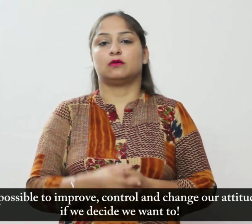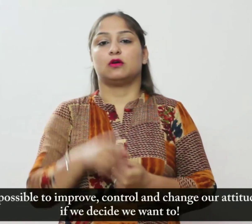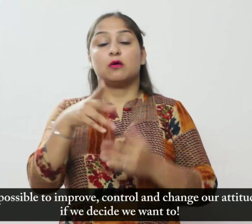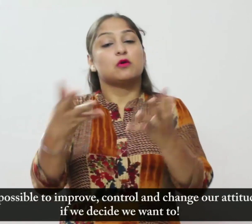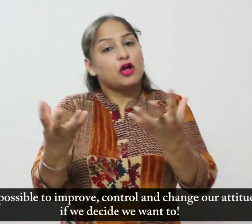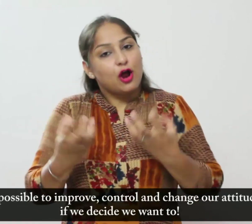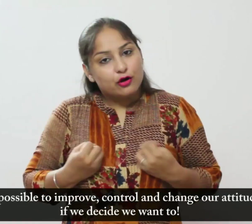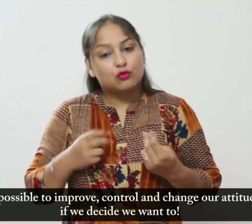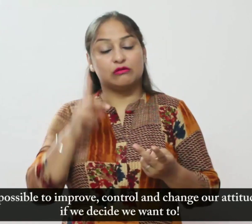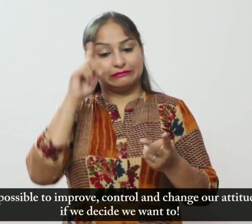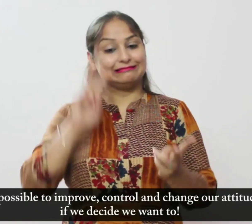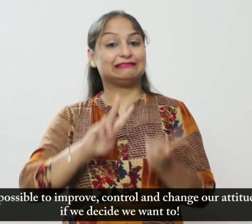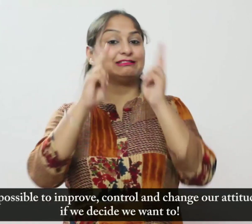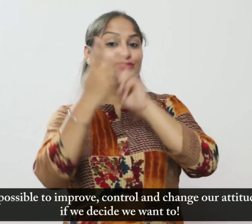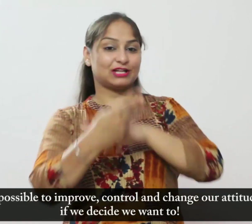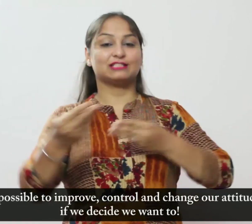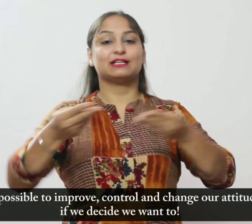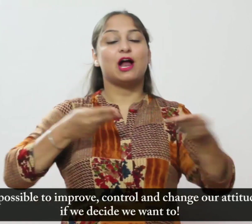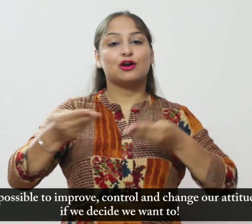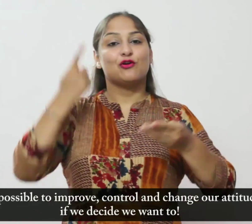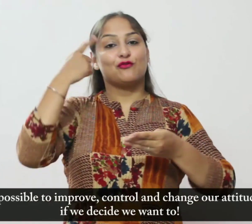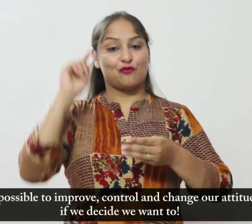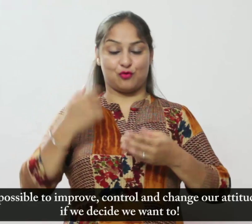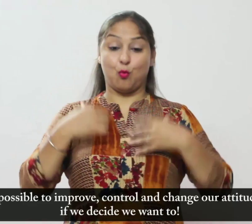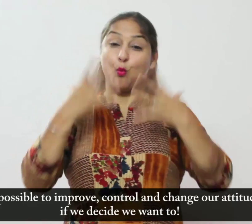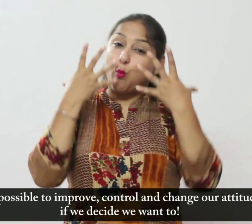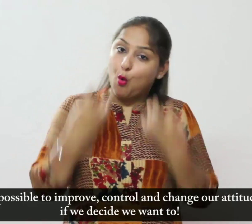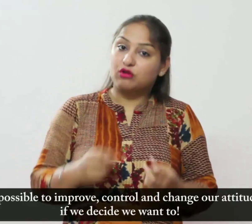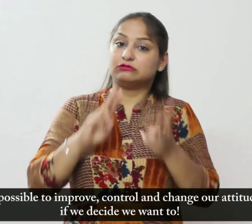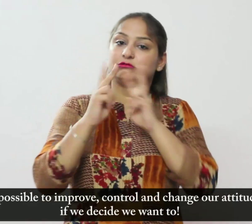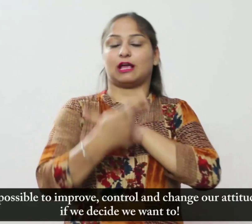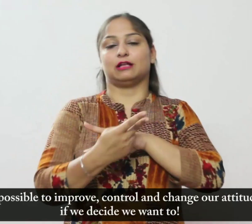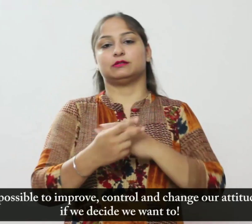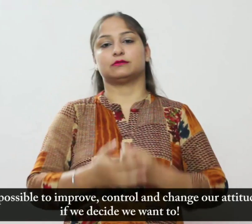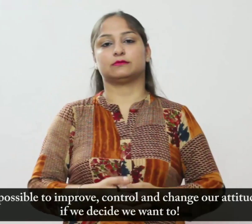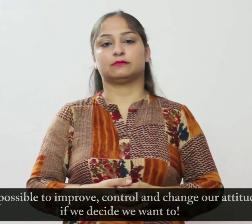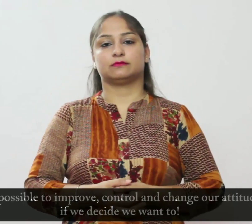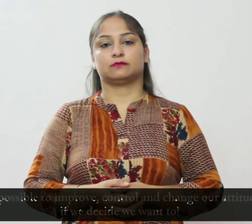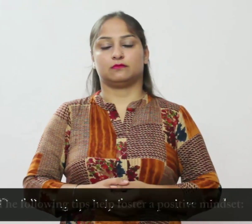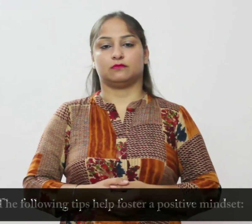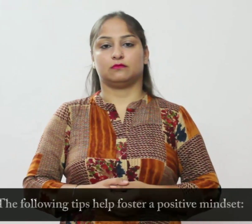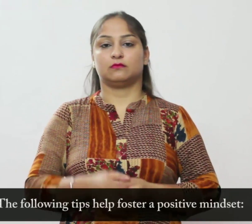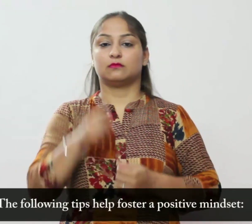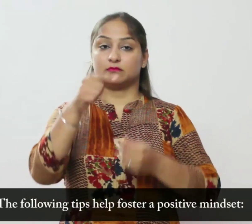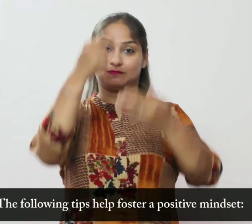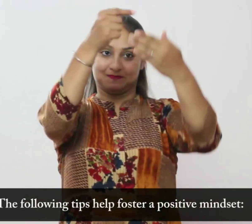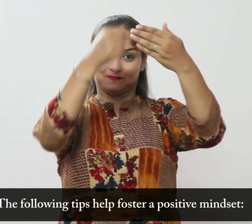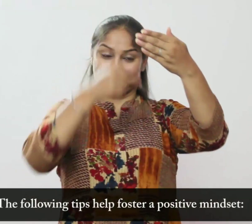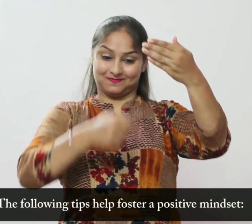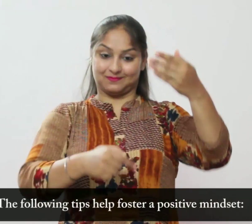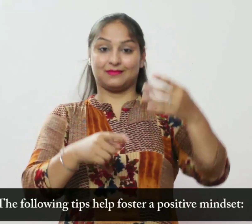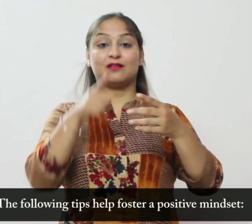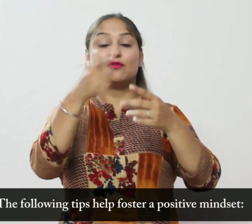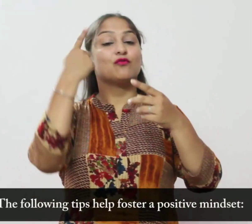दृष्टिकोंड को सुधारना, नियंत्रित करना और बदलना संभव है निम्लिकित यूंक्तियों